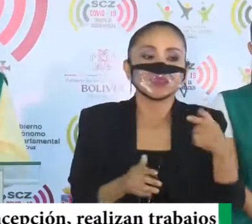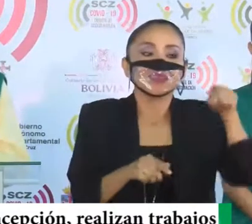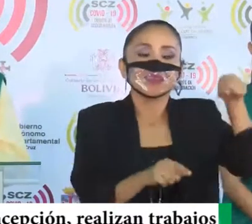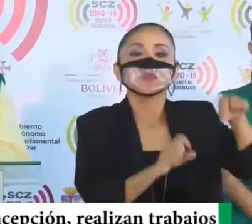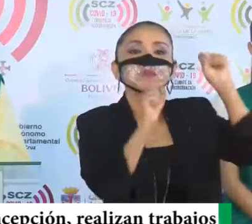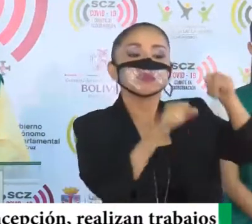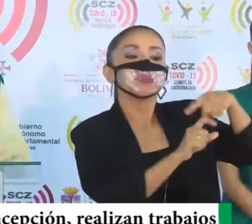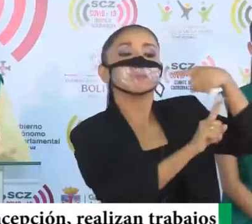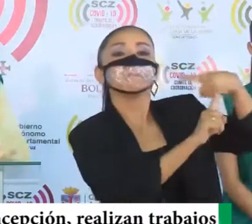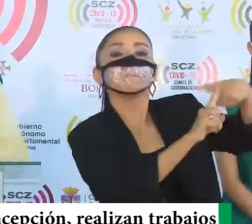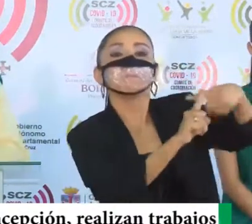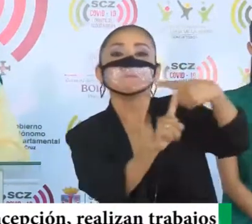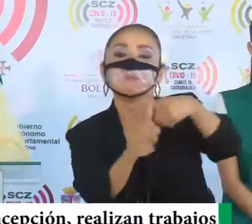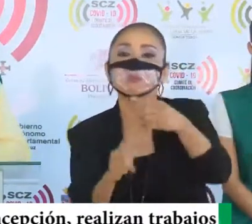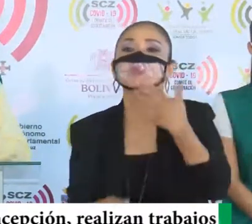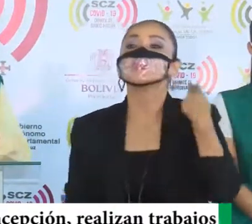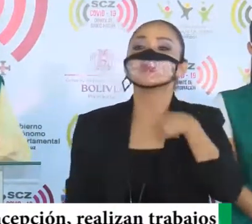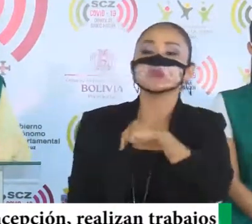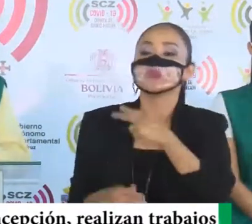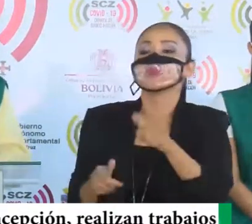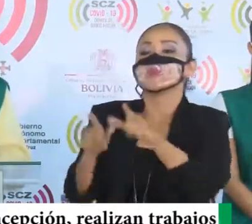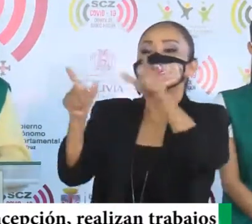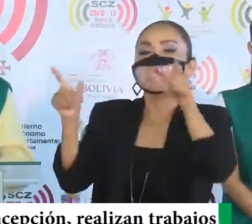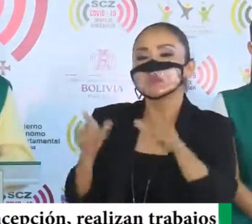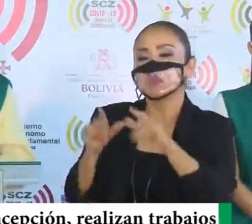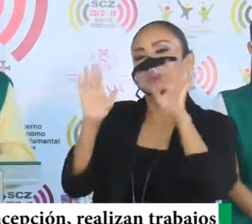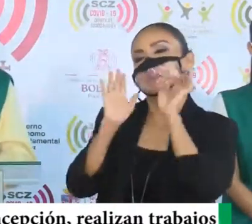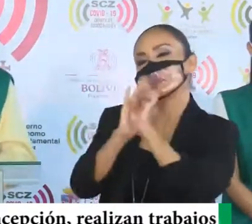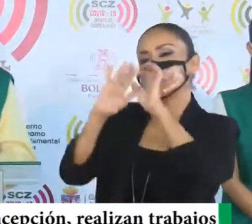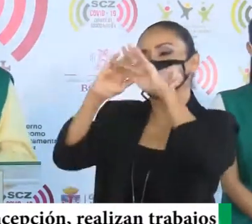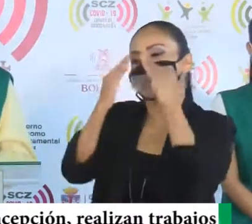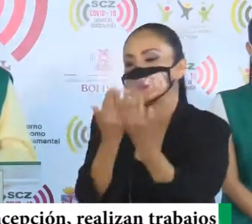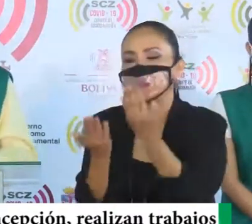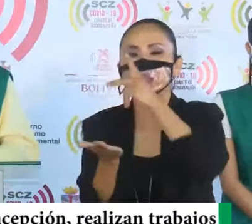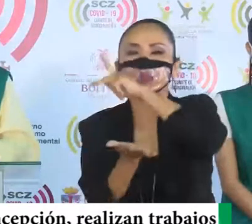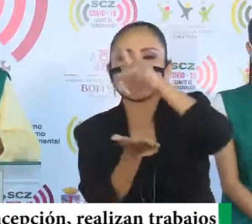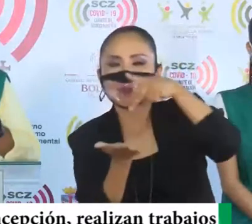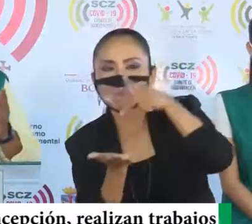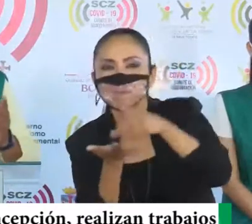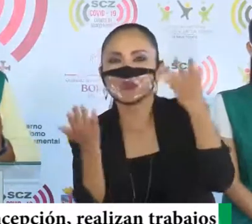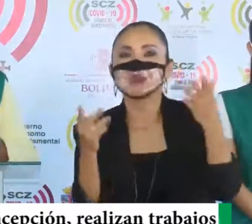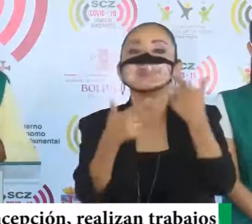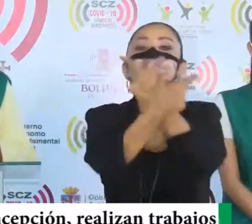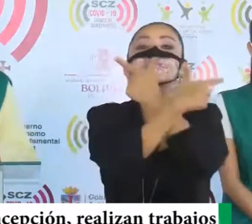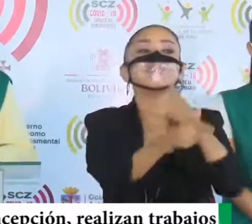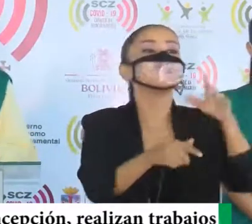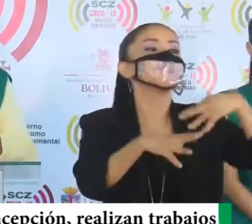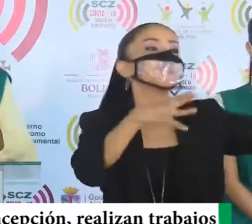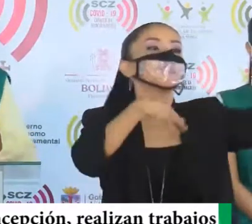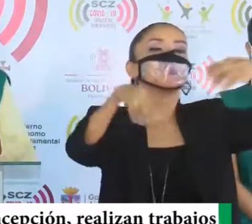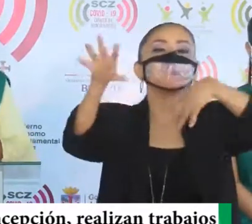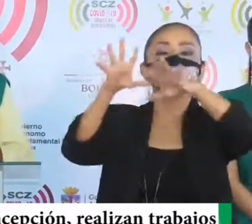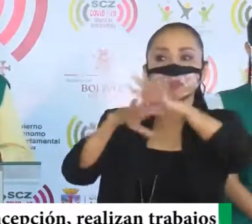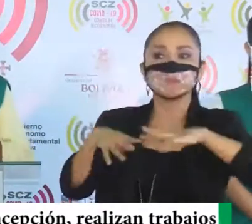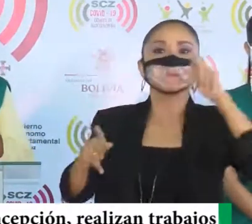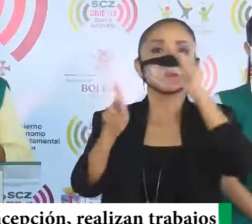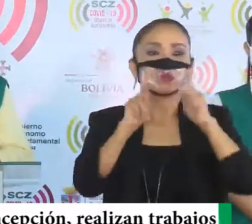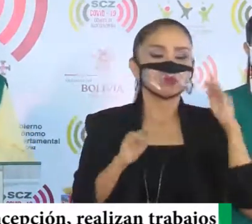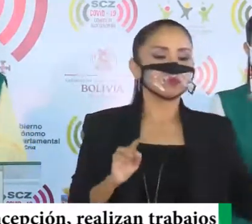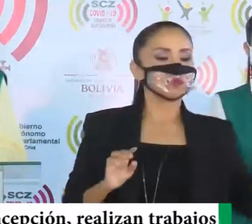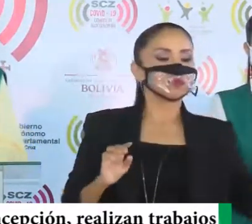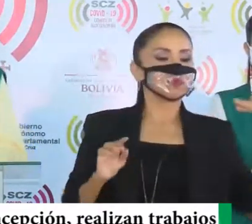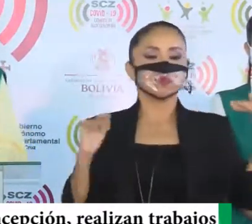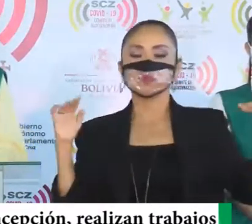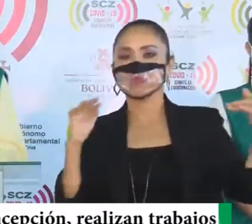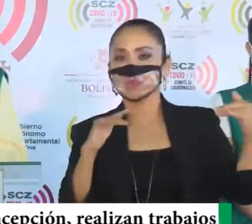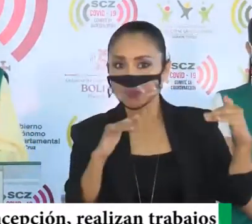positivos, nosotros estamos, atendiendo en zonas verdes, como ser escuela, plazuela, al aire libre, donde la gente, pueda ir, sin